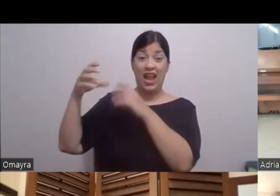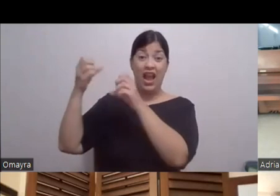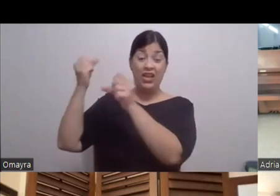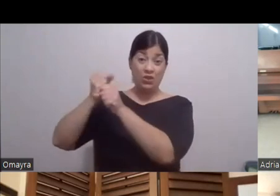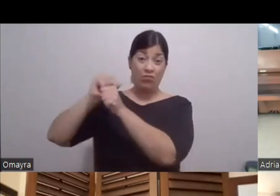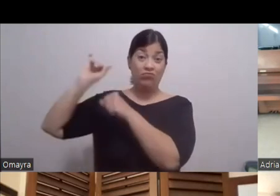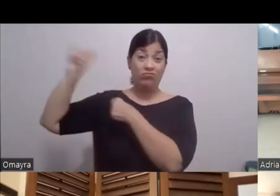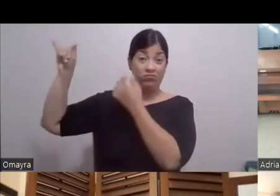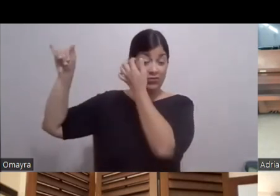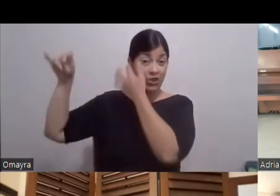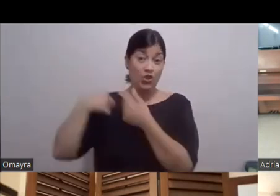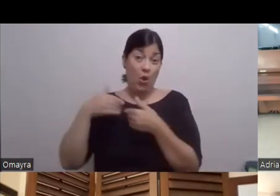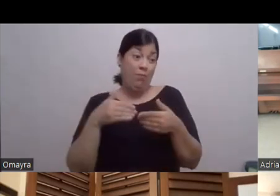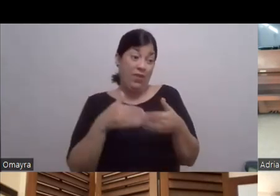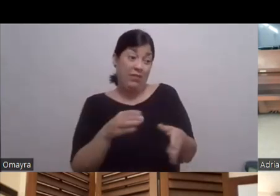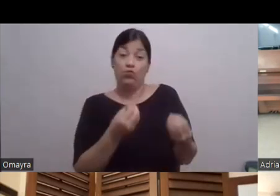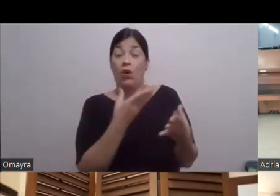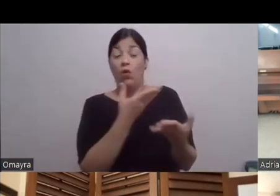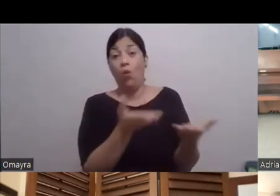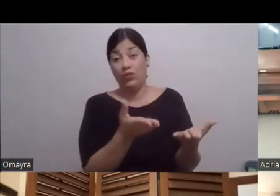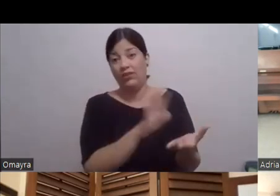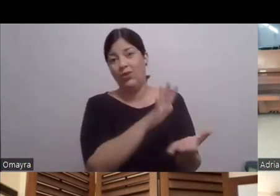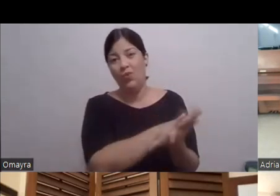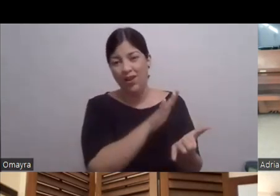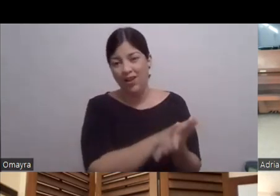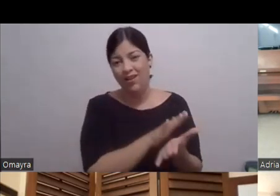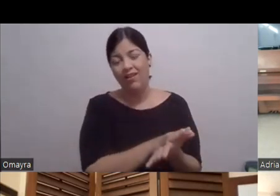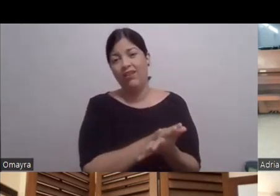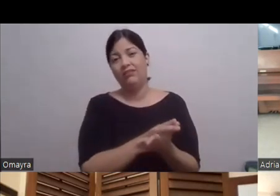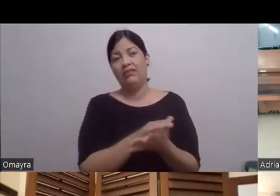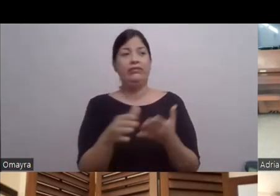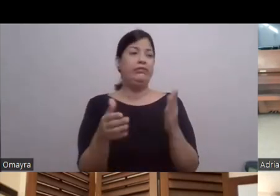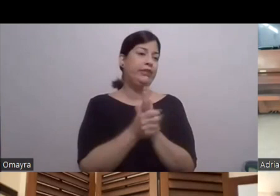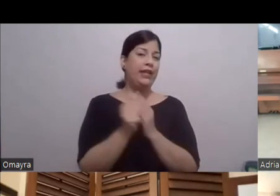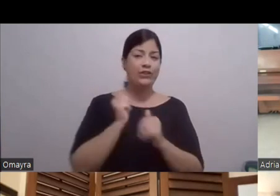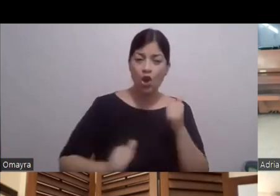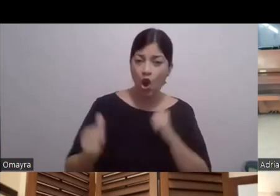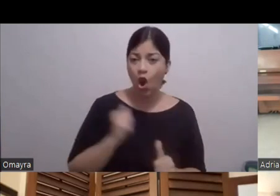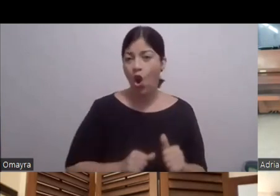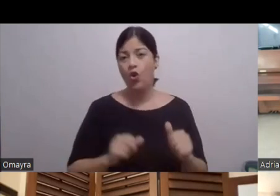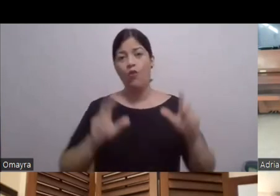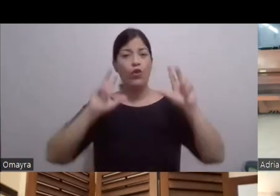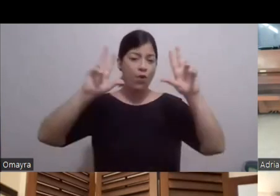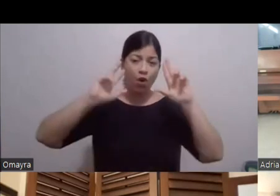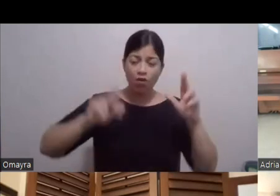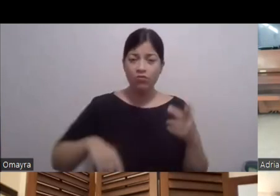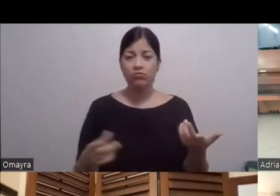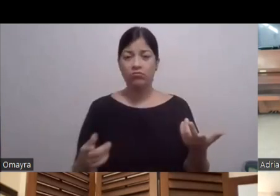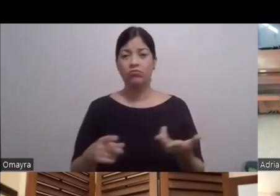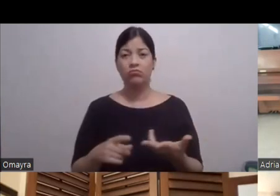él De la escuela Y demás Que si Lo sale el show Que si El voleibol Este Entonces pues mira